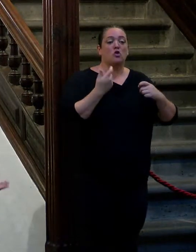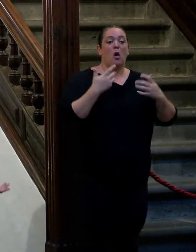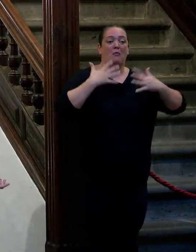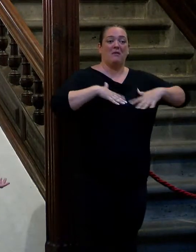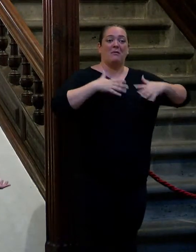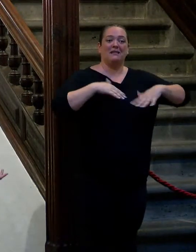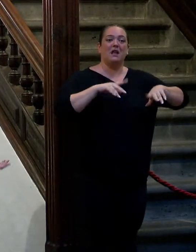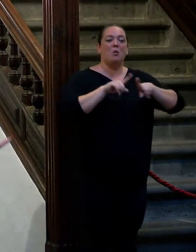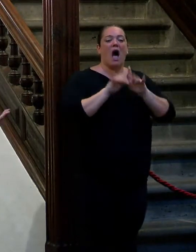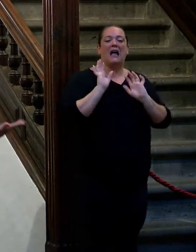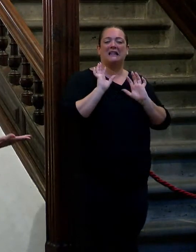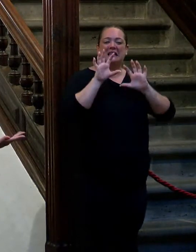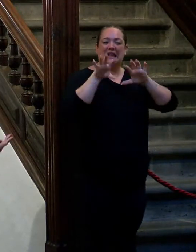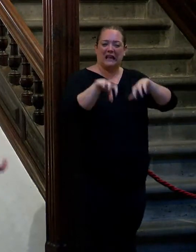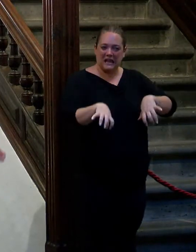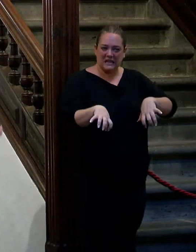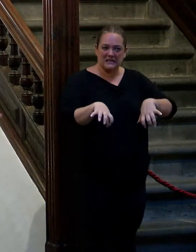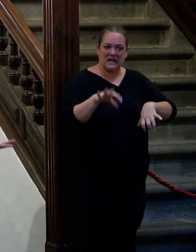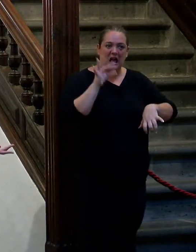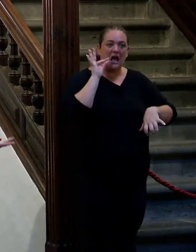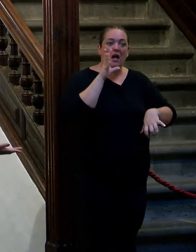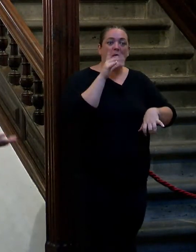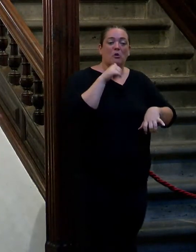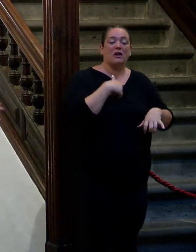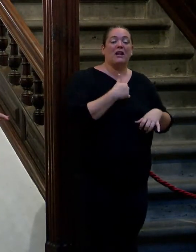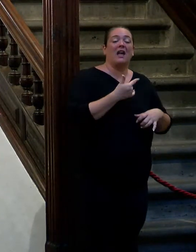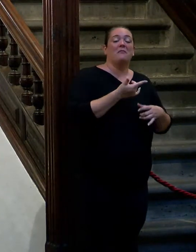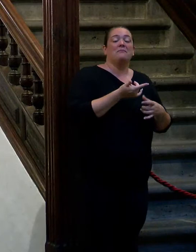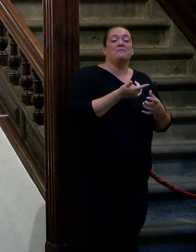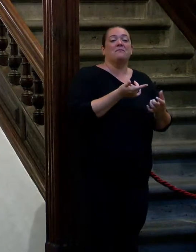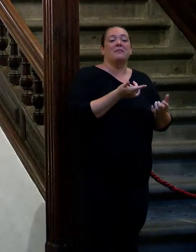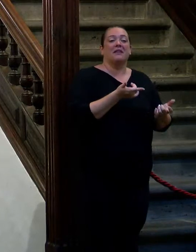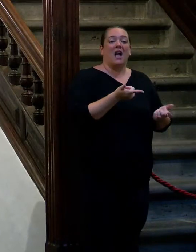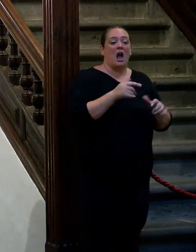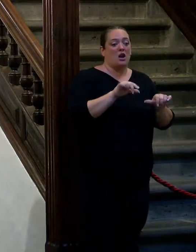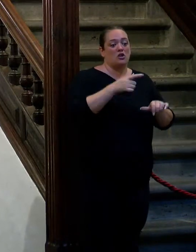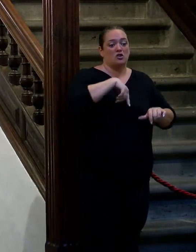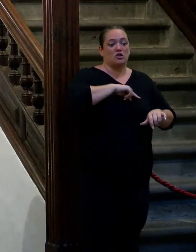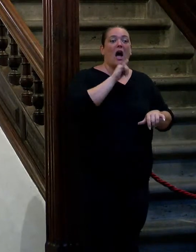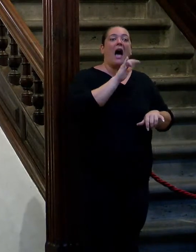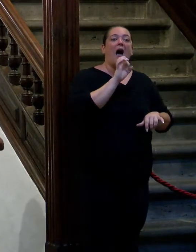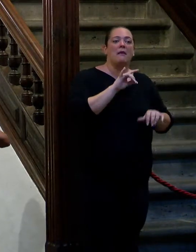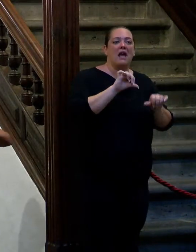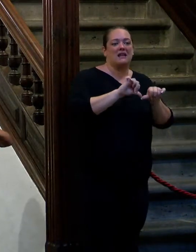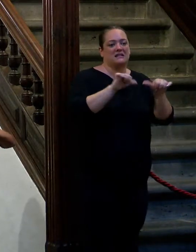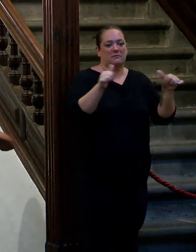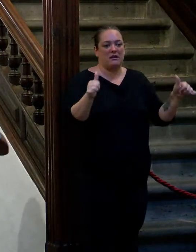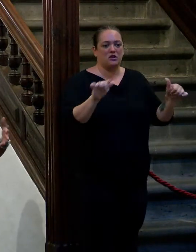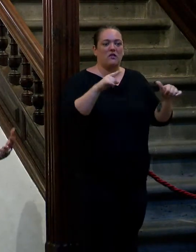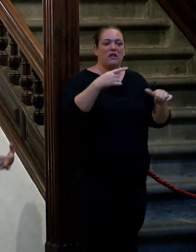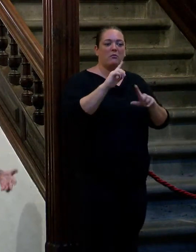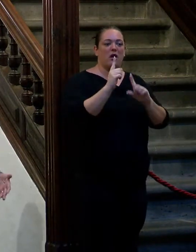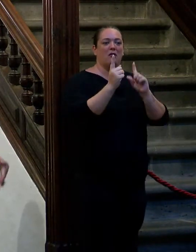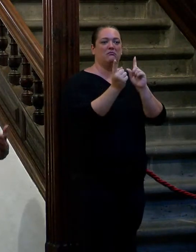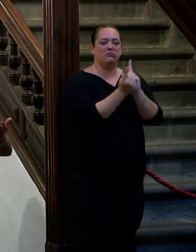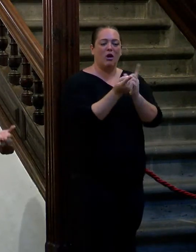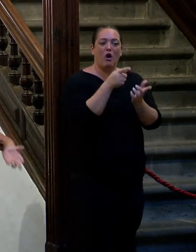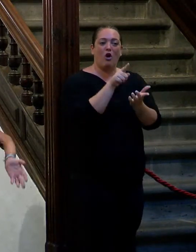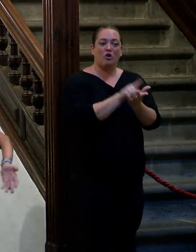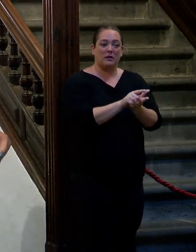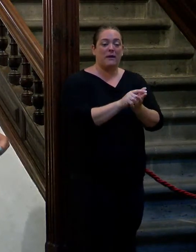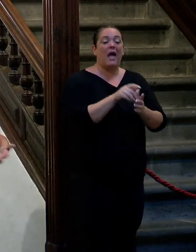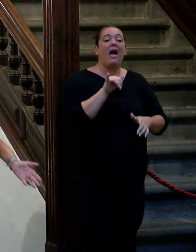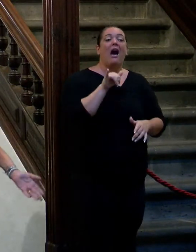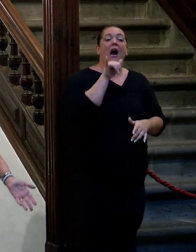porque me iban a reencontrar con Javier después de nuestra primera separación tuvimos un intento una segunda y se me hincharon los pies y entonces claro en el